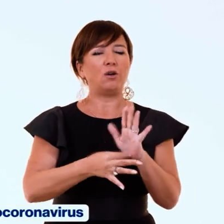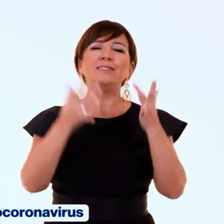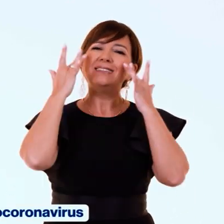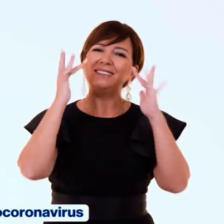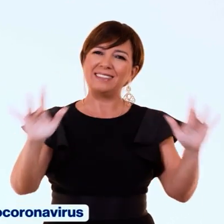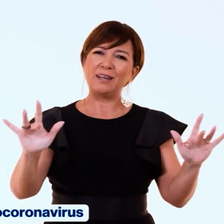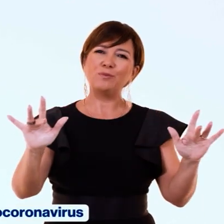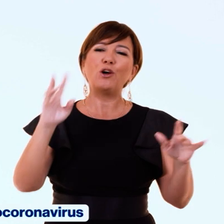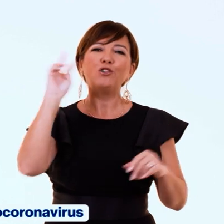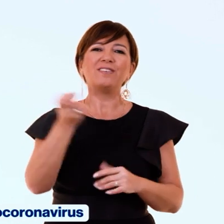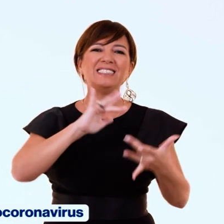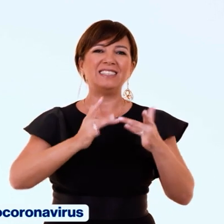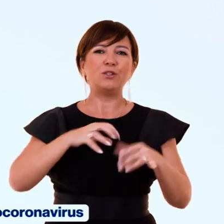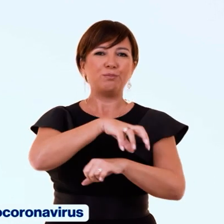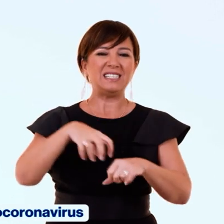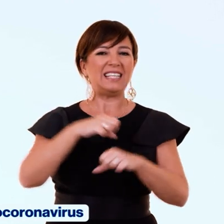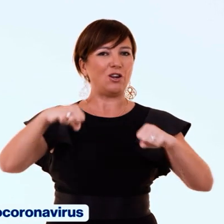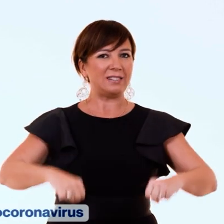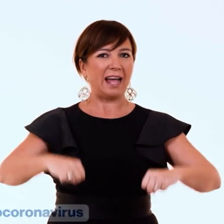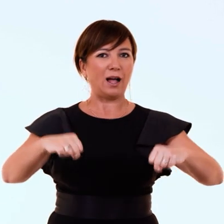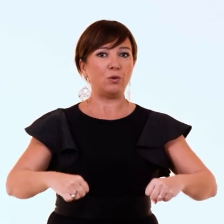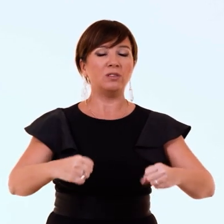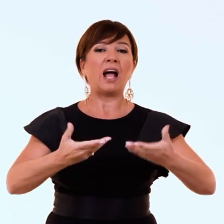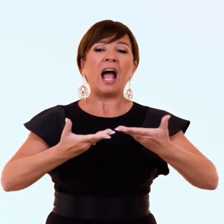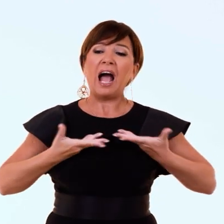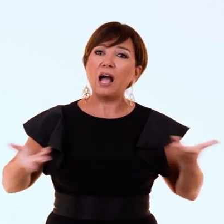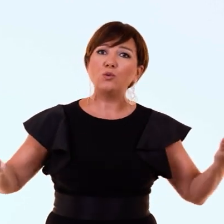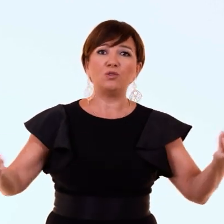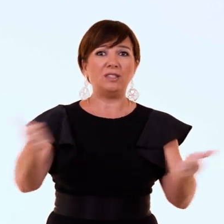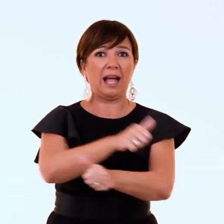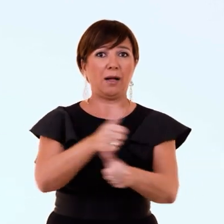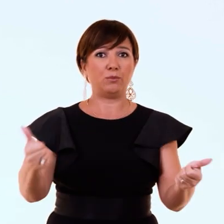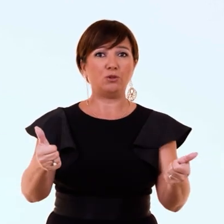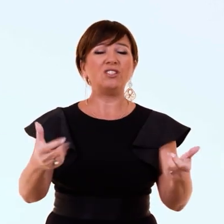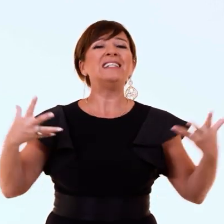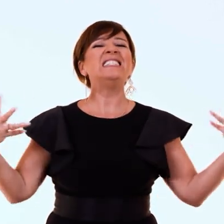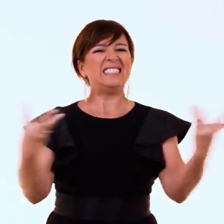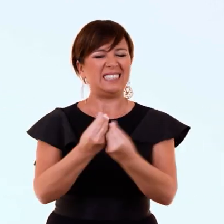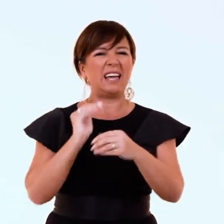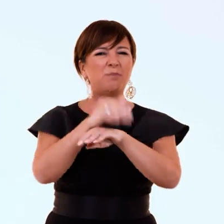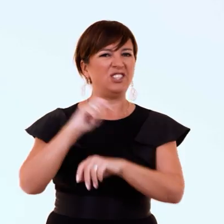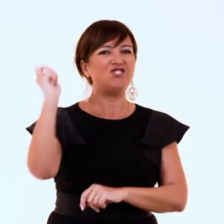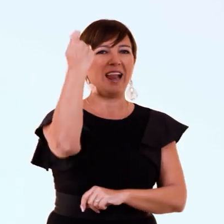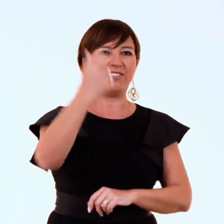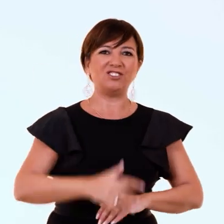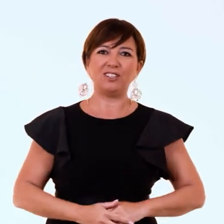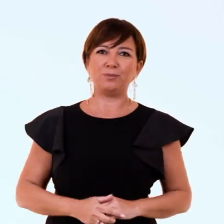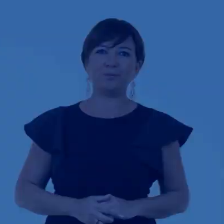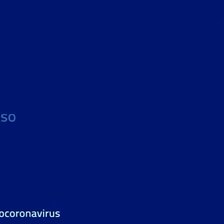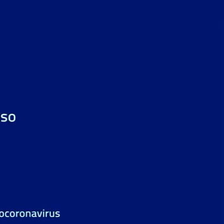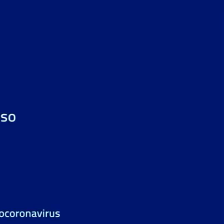molto semplici che trovate sul sito del Ministero della Salute. Aiutiamoci l'un con l'altro. Insieme ce la facciamo.